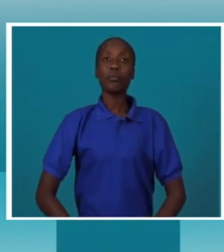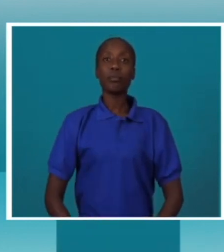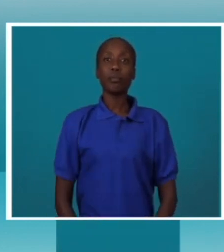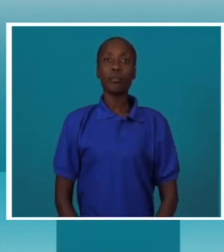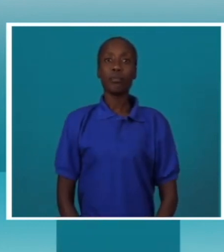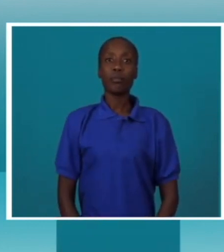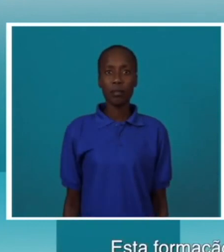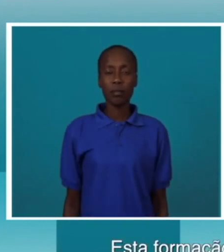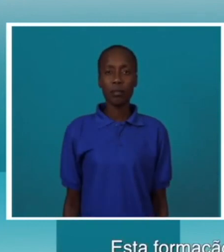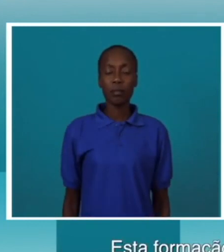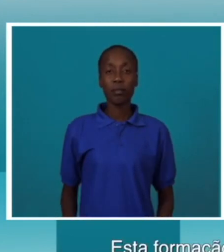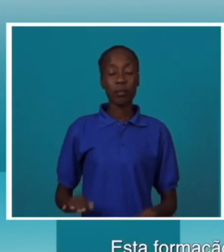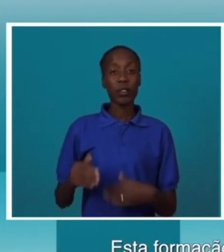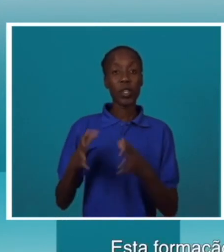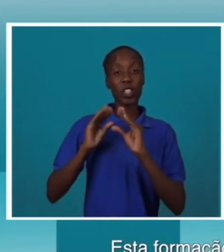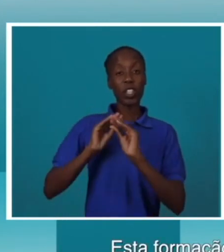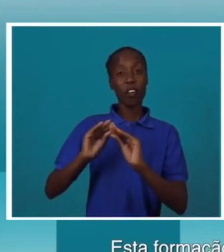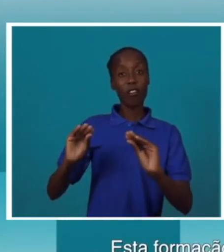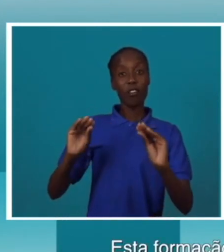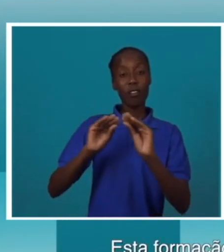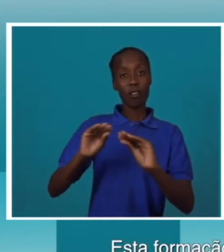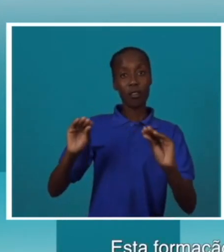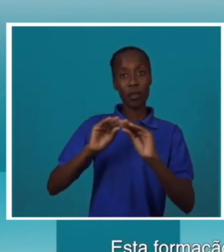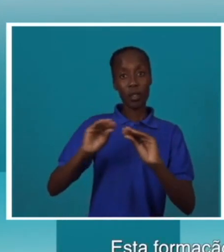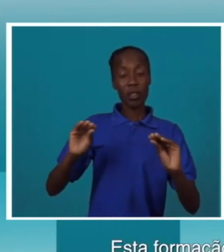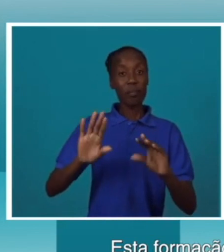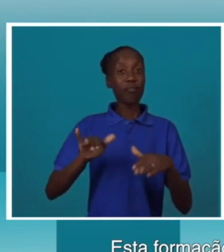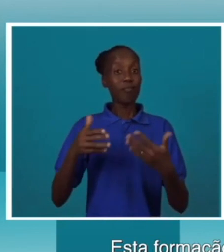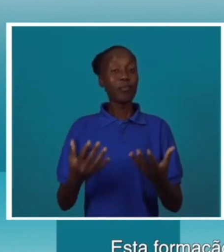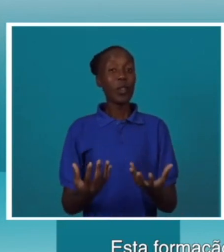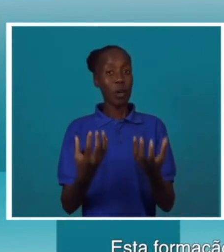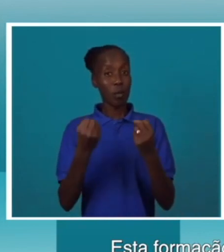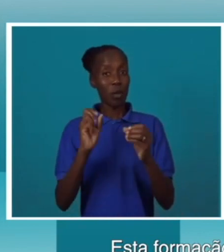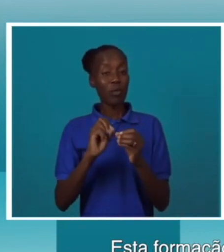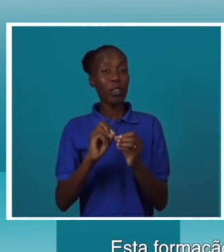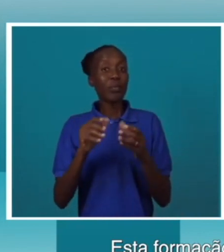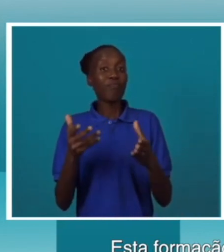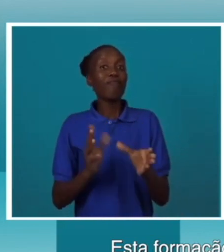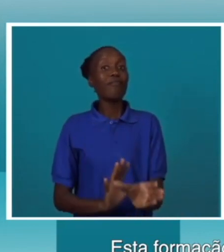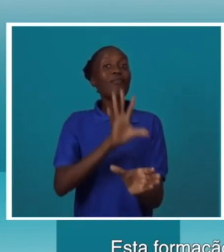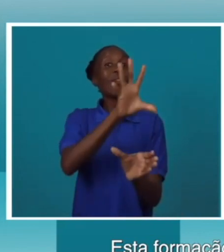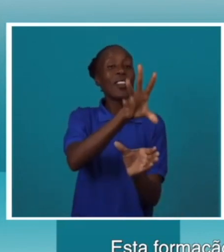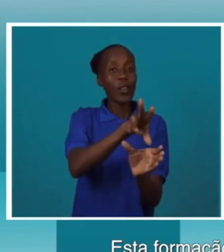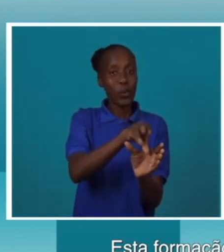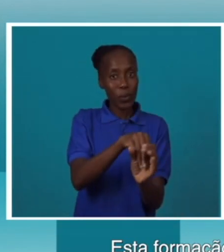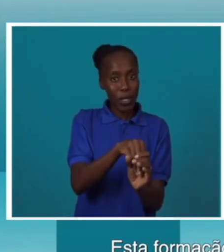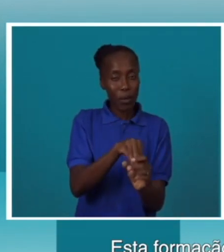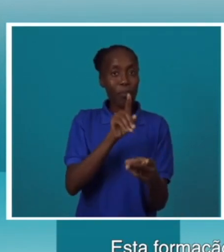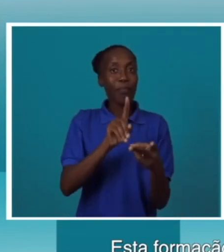Com esta formação, vai permitir que haja inclusão e um melhor